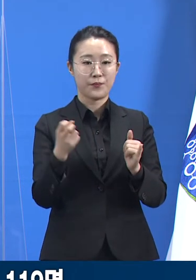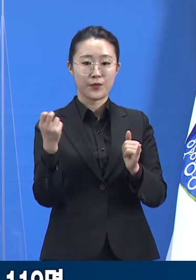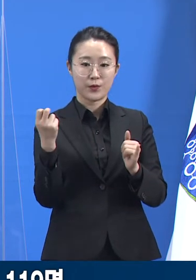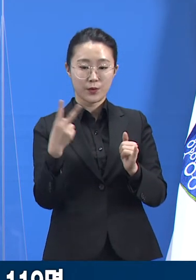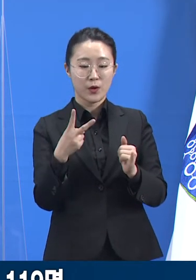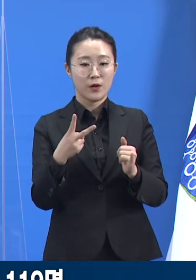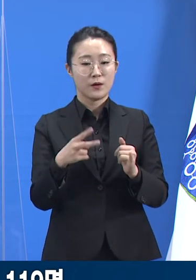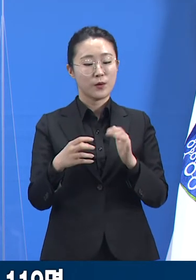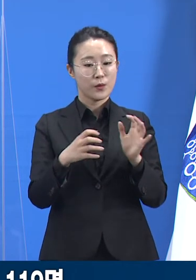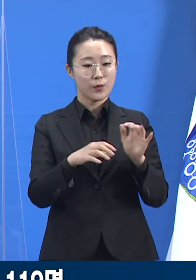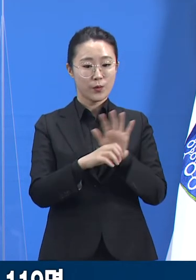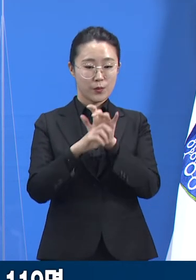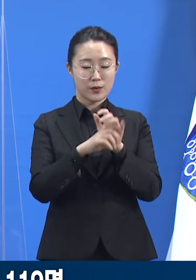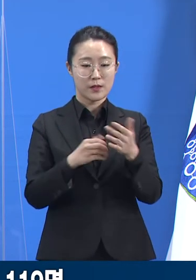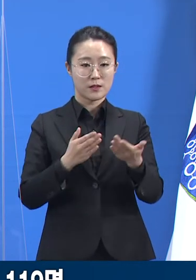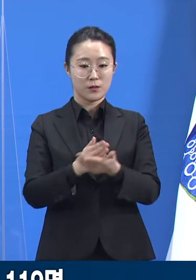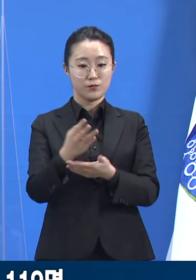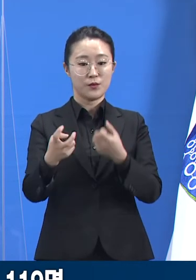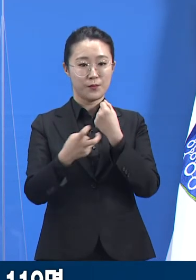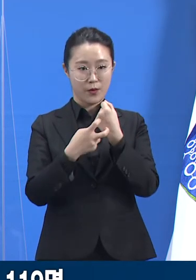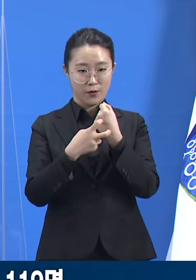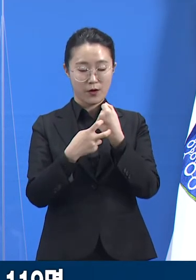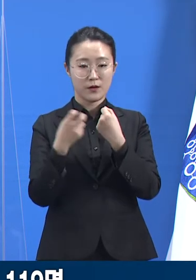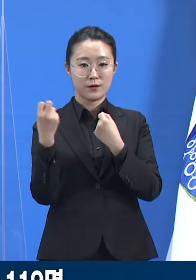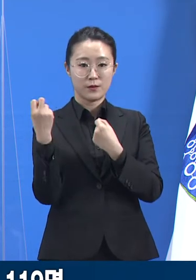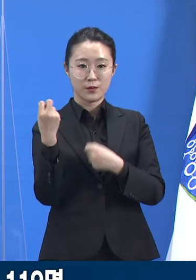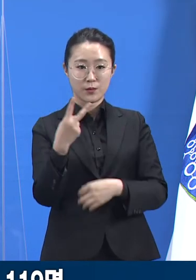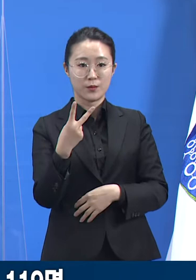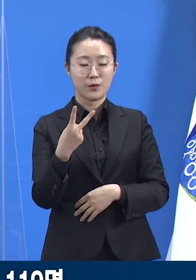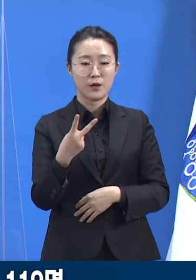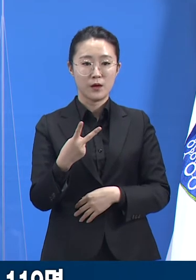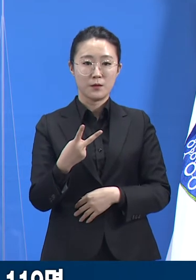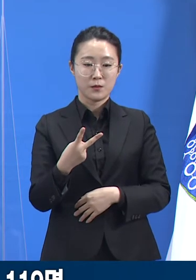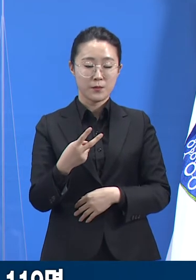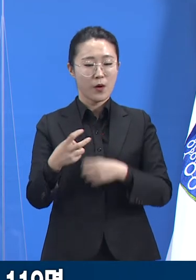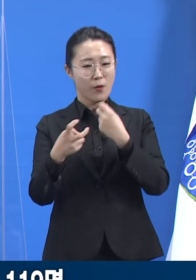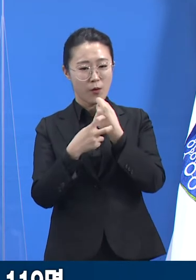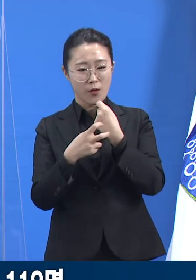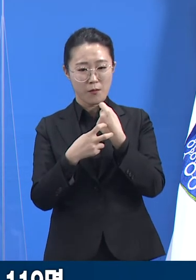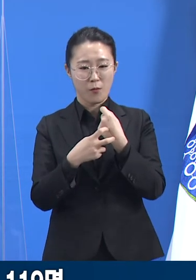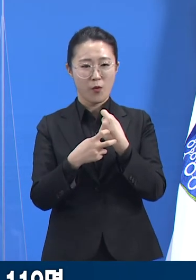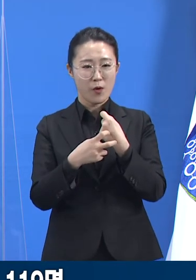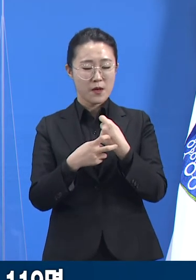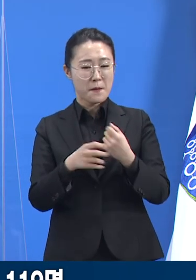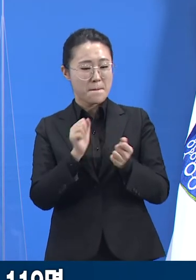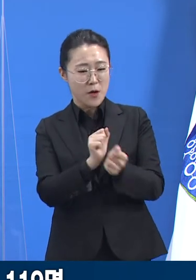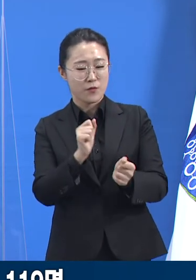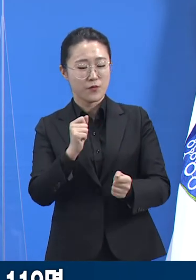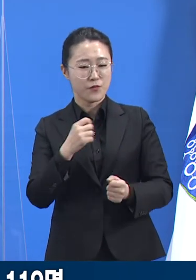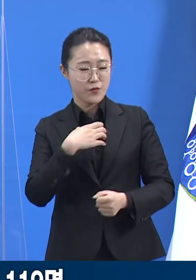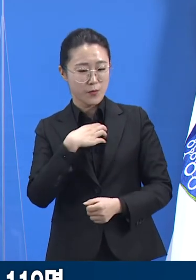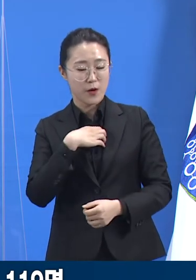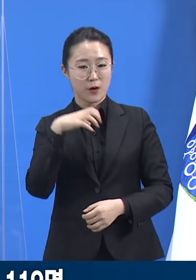정신의료기관과 고위험의료기관 등에서 3만 2,601명입니다.